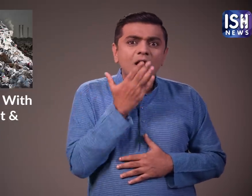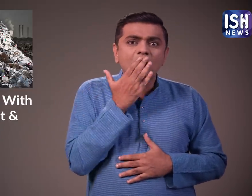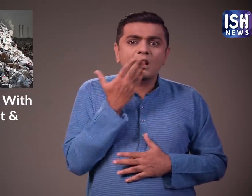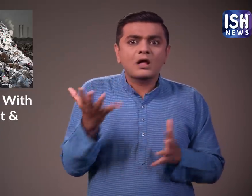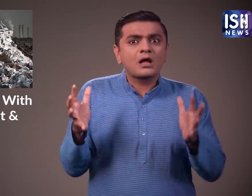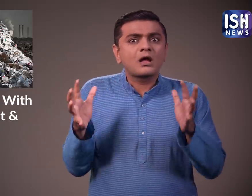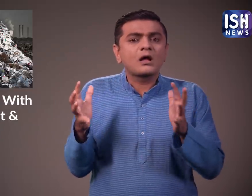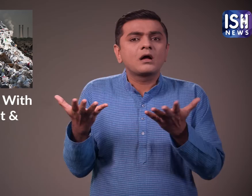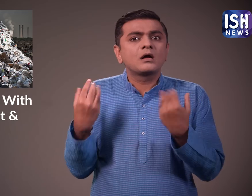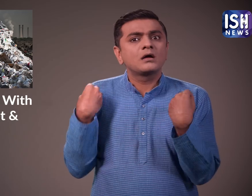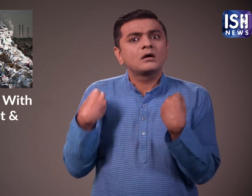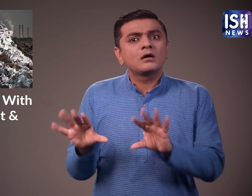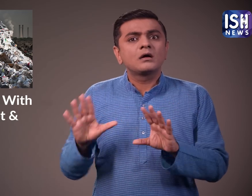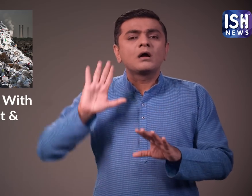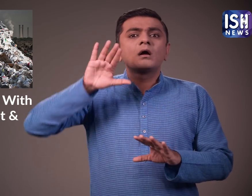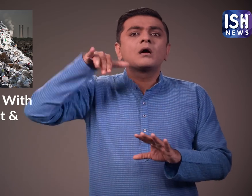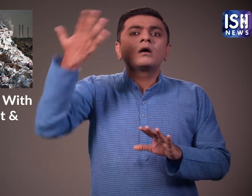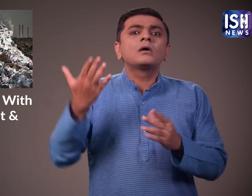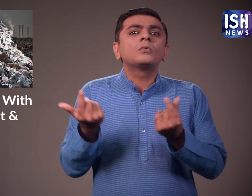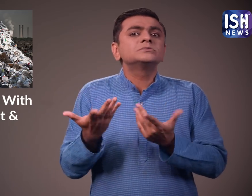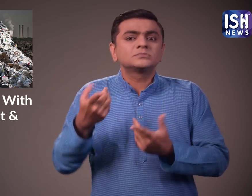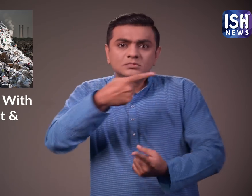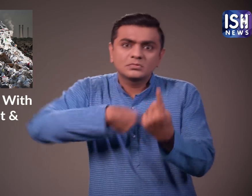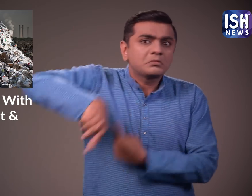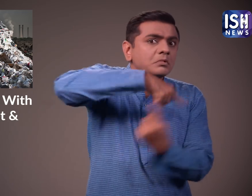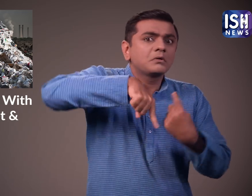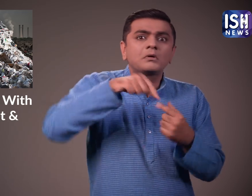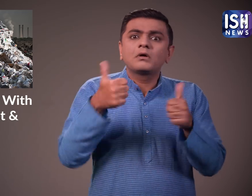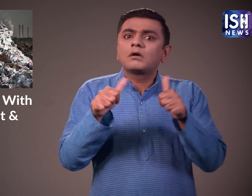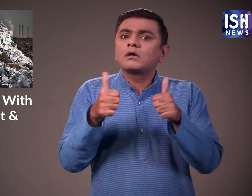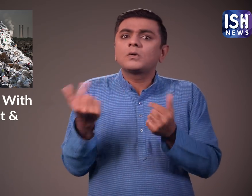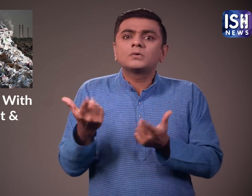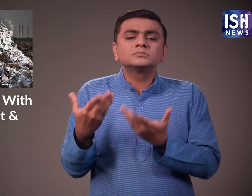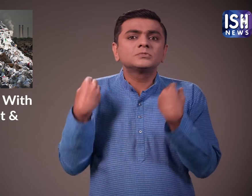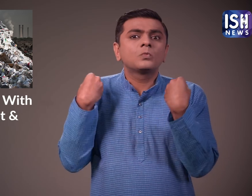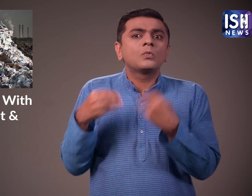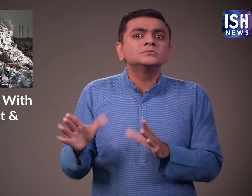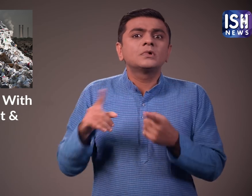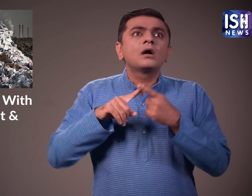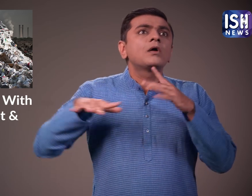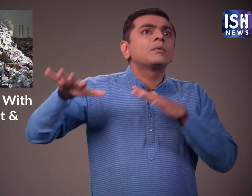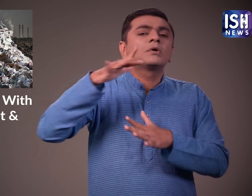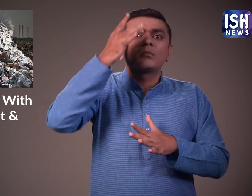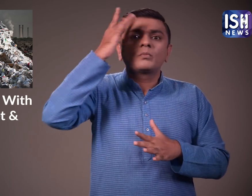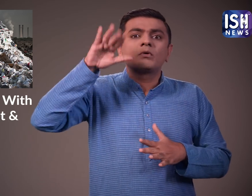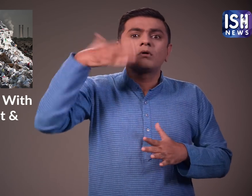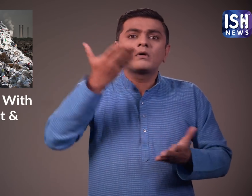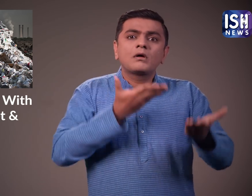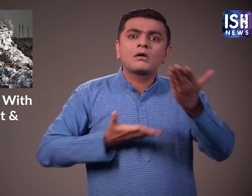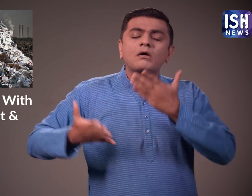वो, इतने सारे टुकडे बस बरबाद हो जाते हैं क्यूंकि उन्हें पुनर्विनी करन नहीं किया जा सकता इससे पर्यावरन और हमारे स्वास्त को